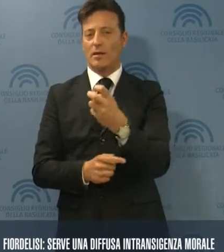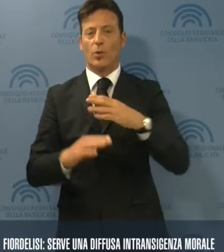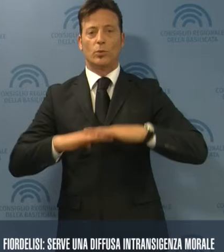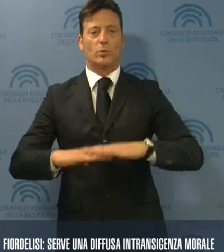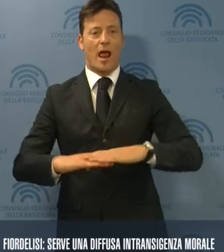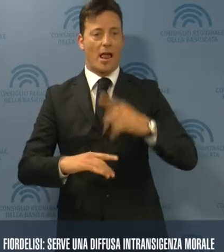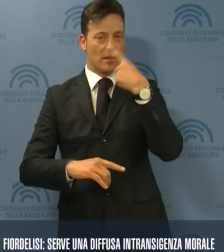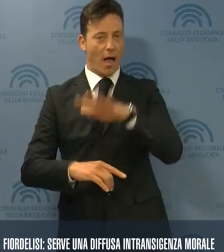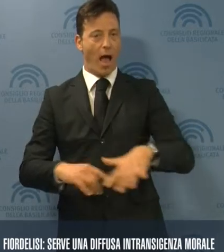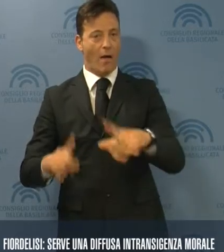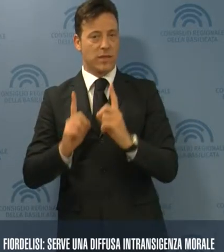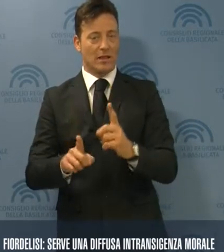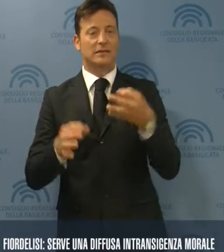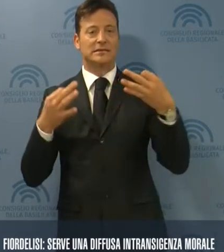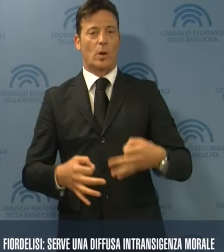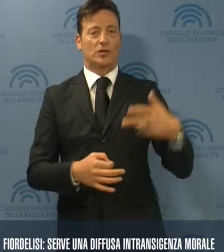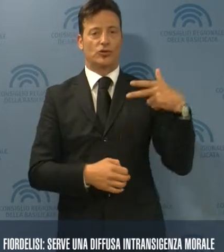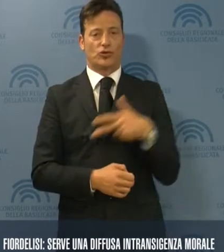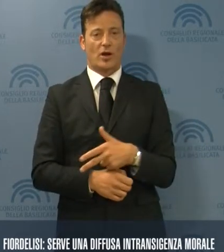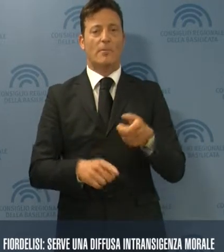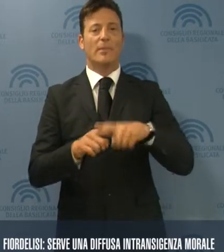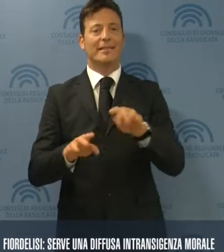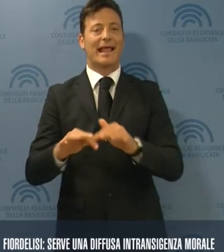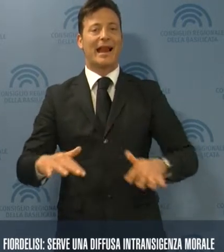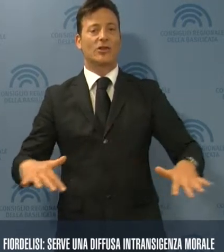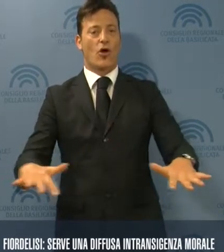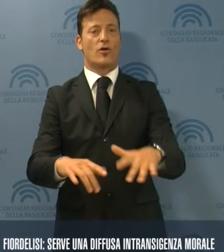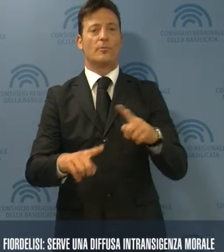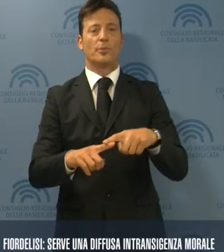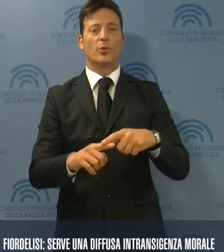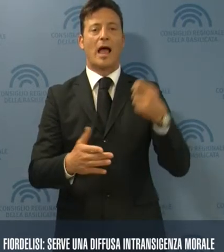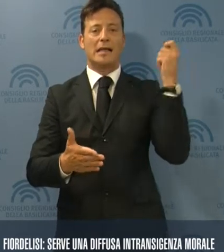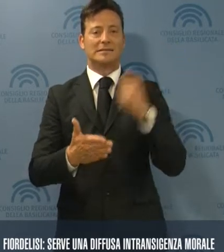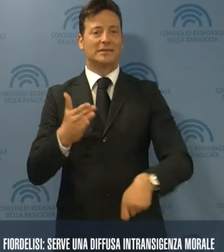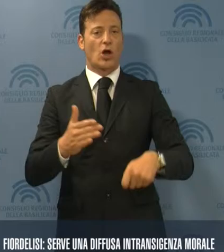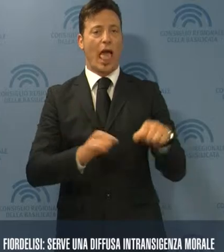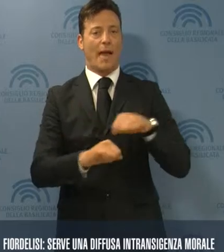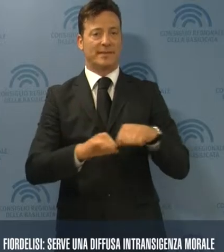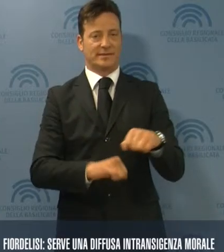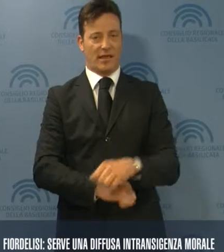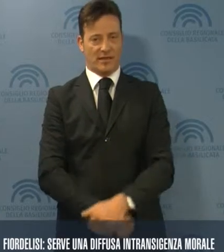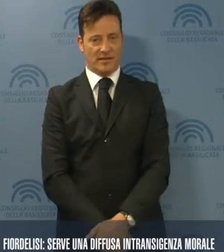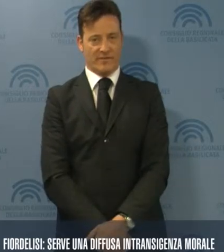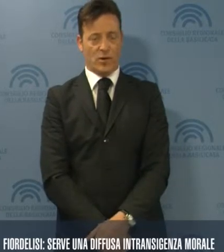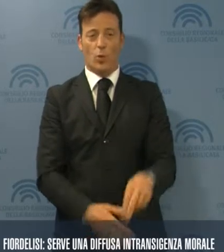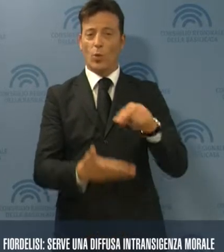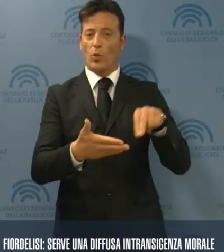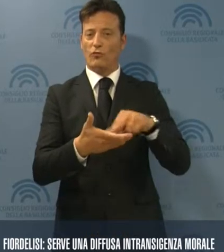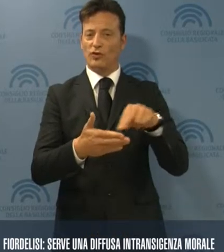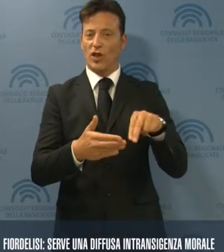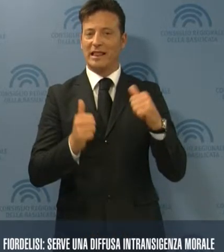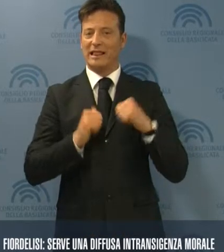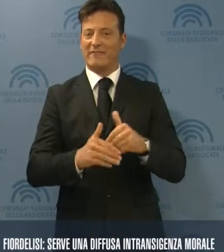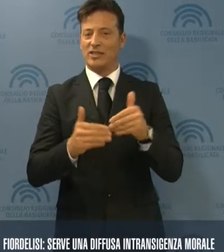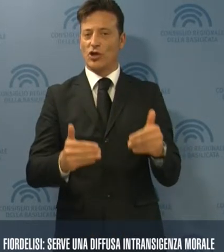tutela ambientale, la sicurezza sociale, il territorio e le sanzioni amministrative. Gli uffici del difensore